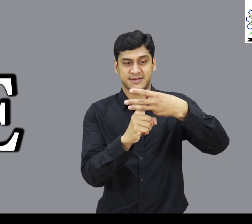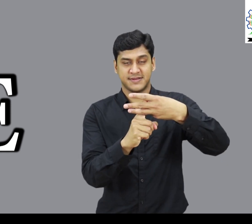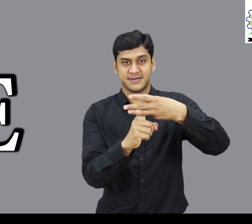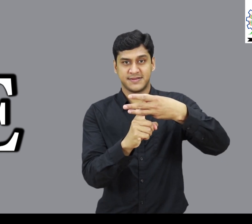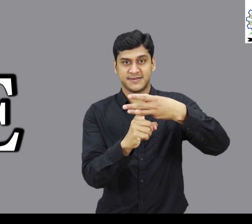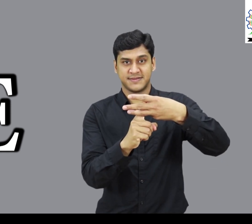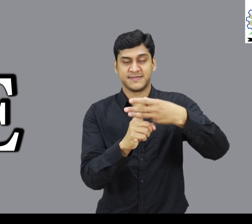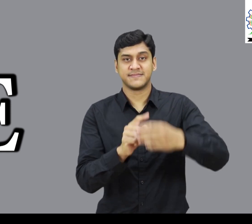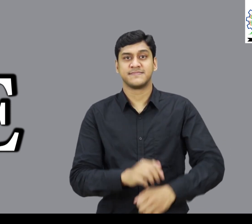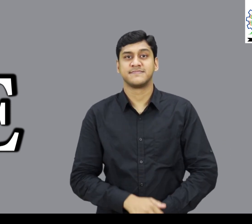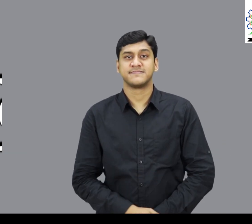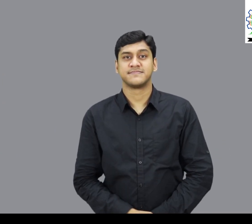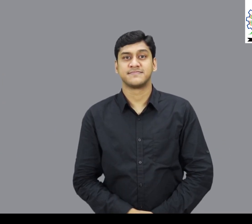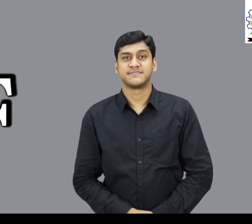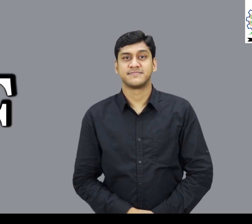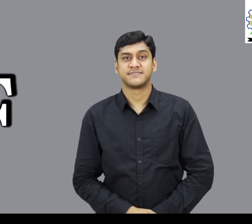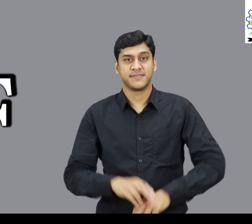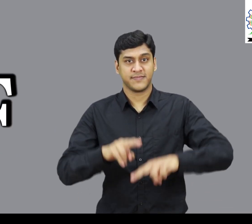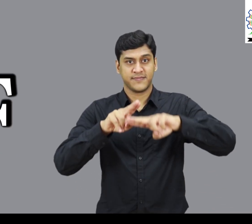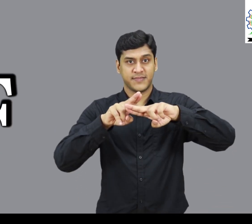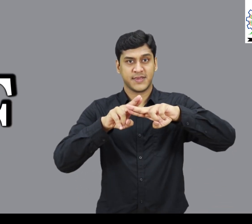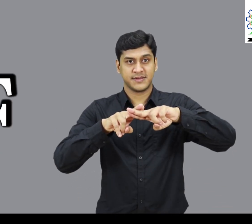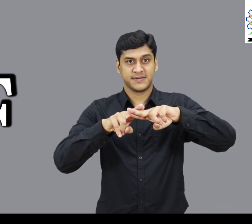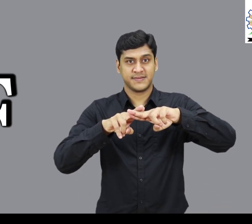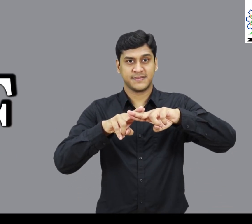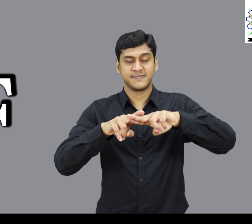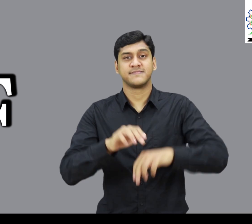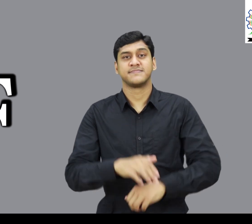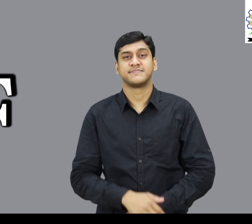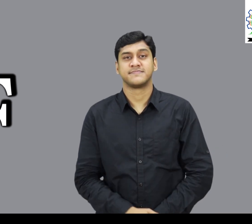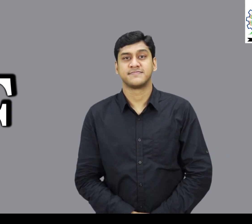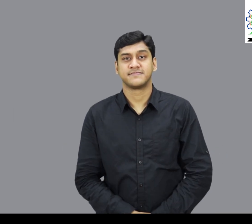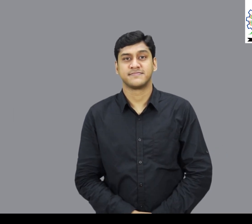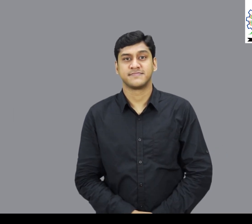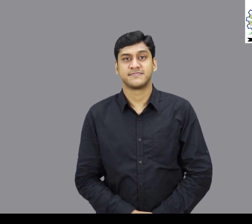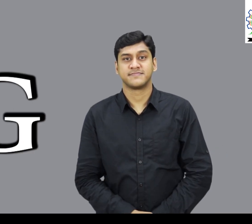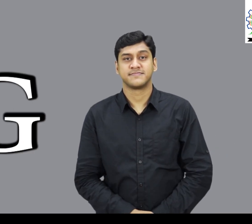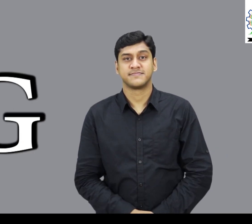F G